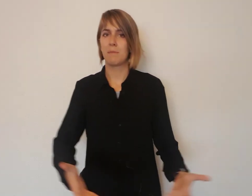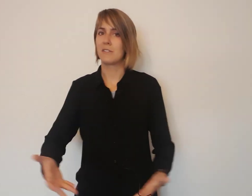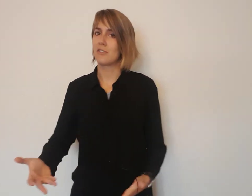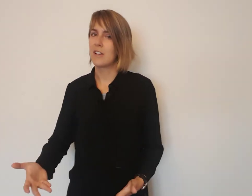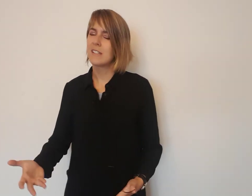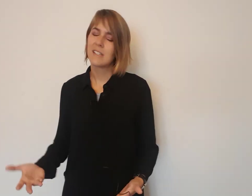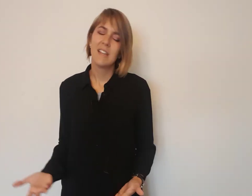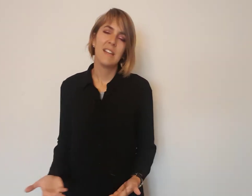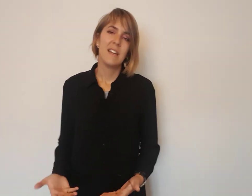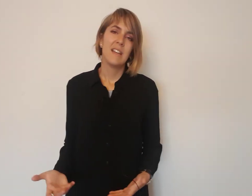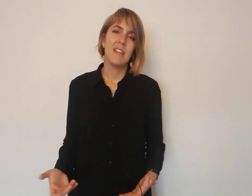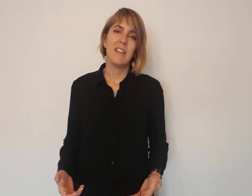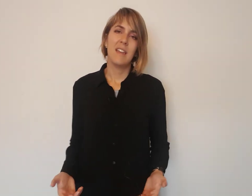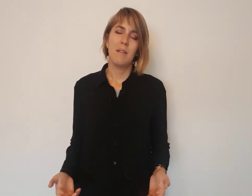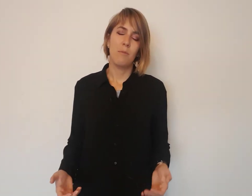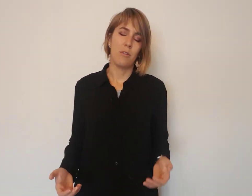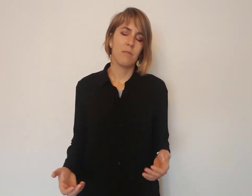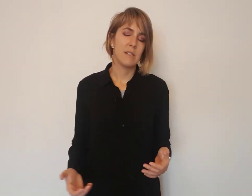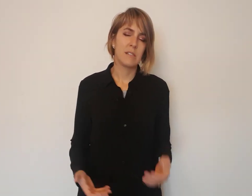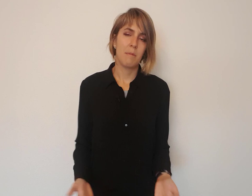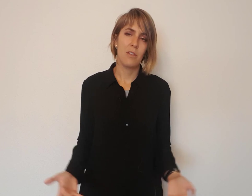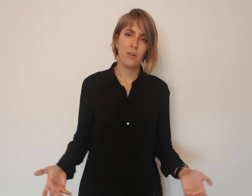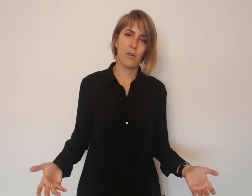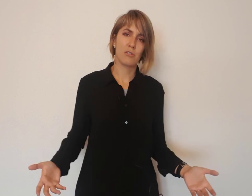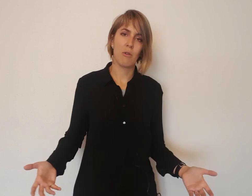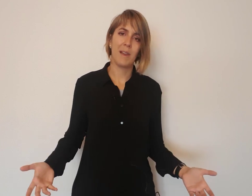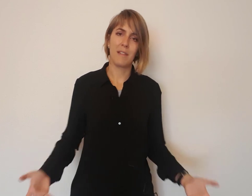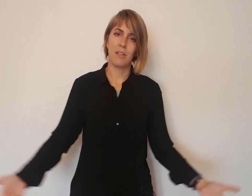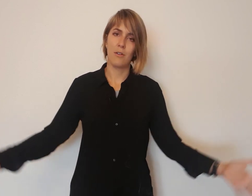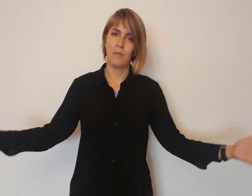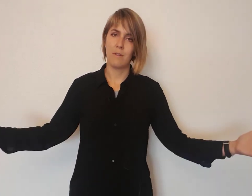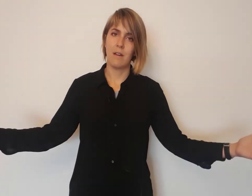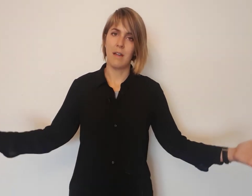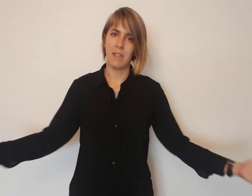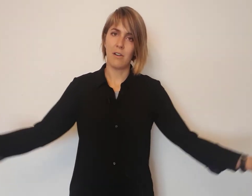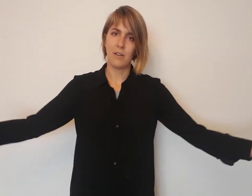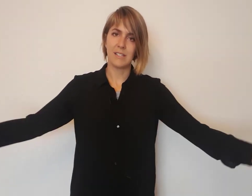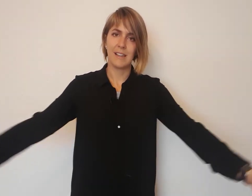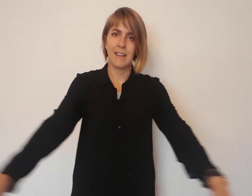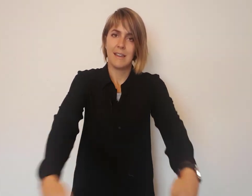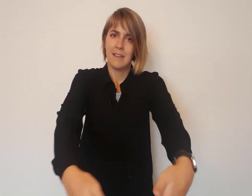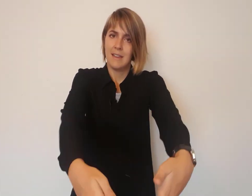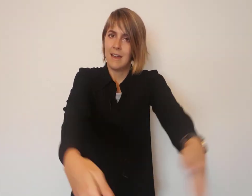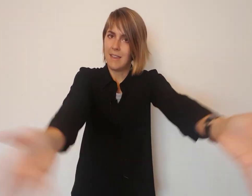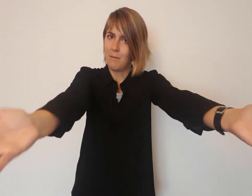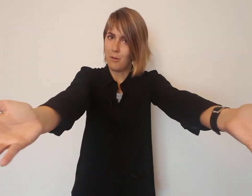personas y bueno, este vídeo creo que es una obligación hacerlo, así que ¡allá voy!